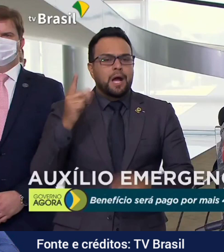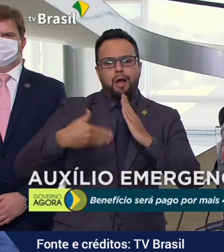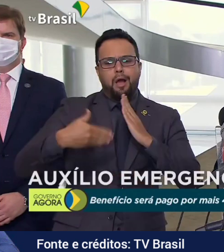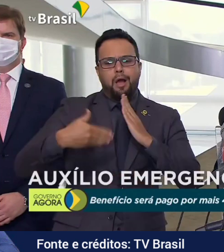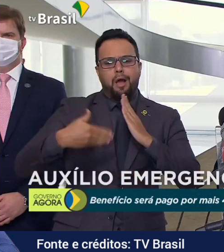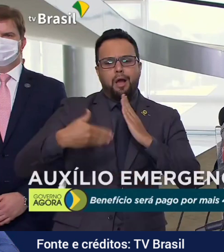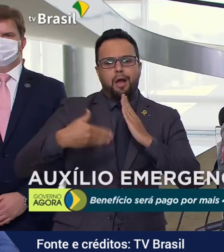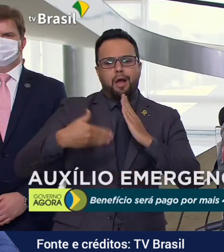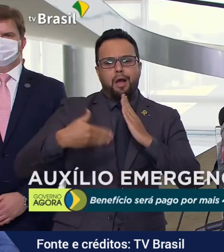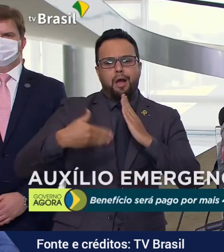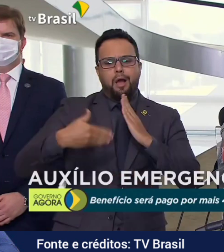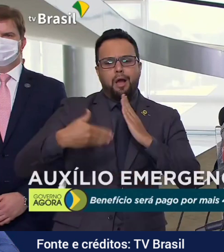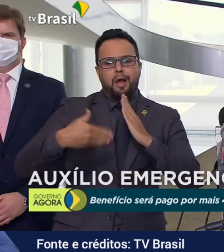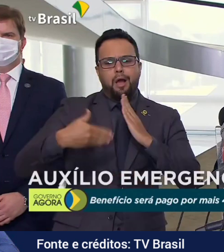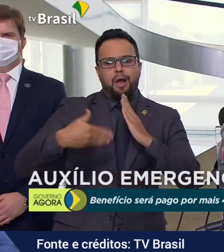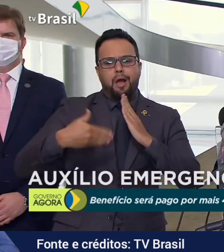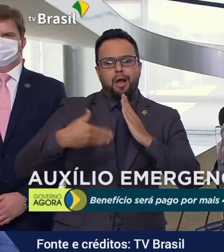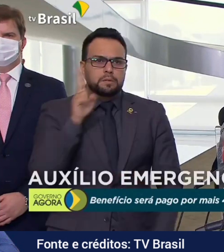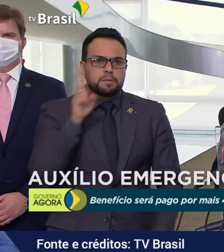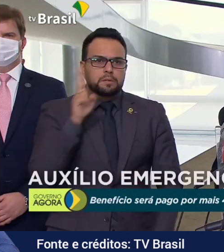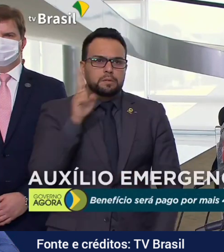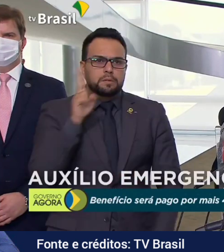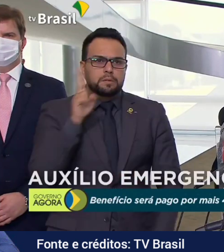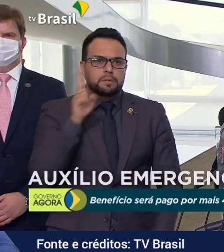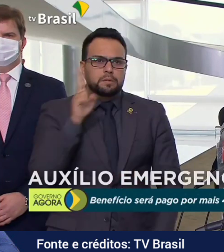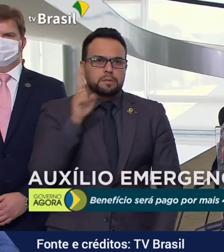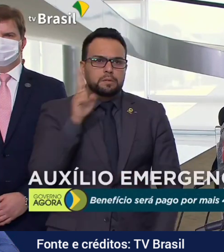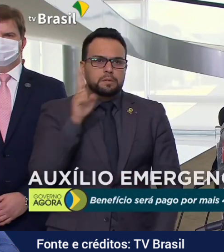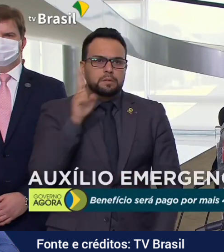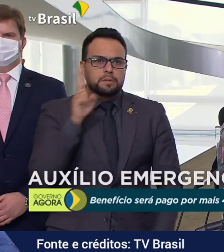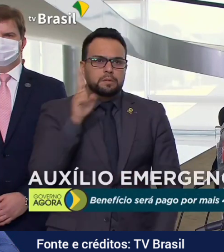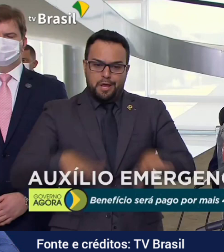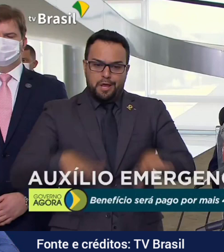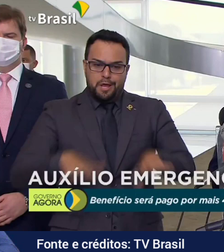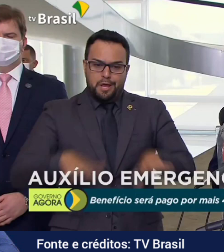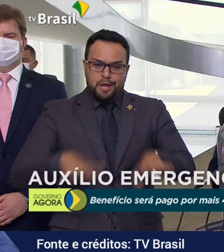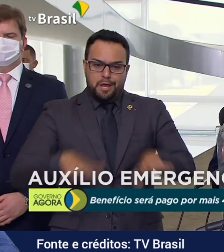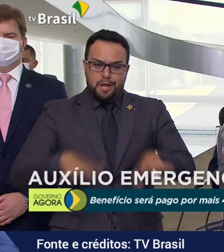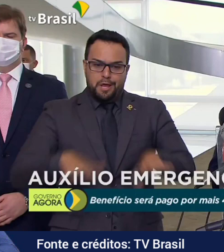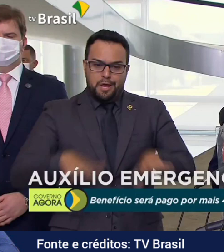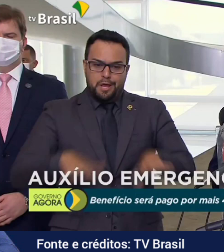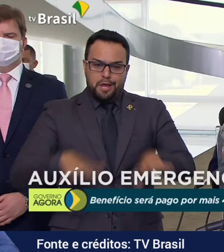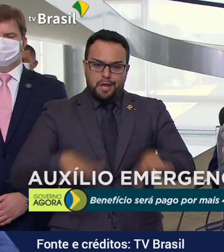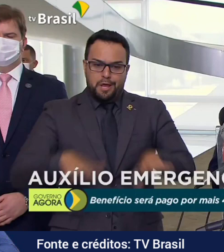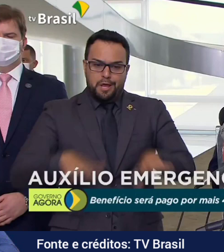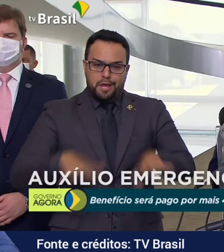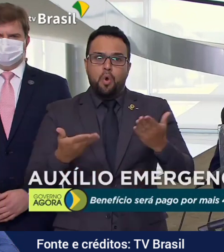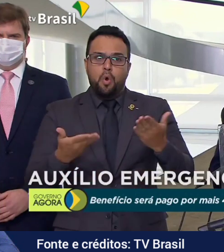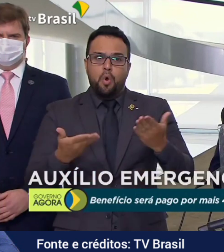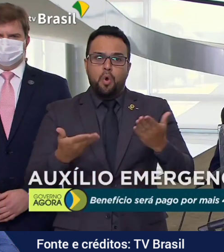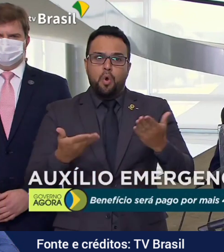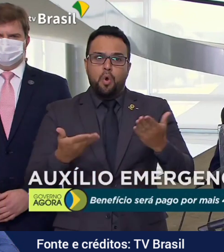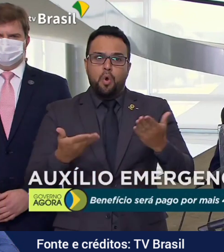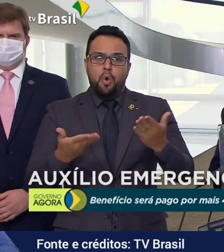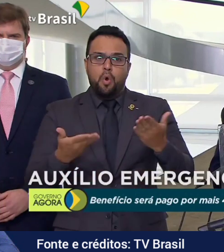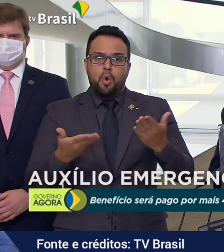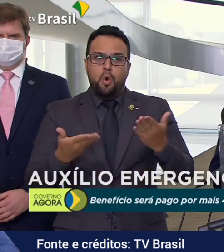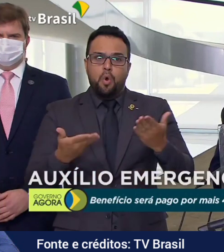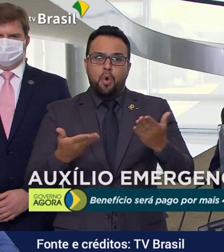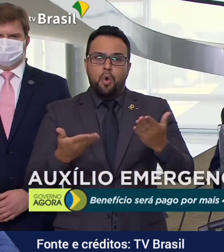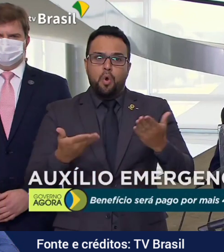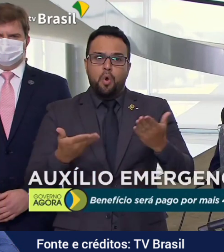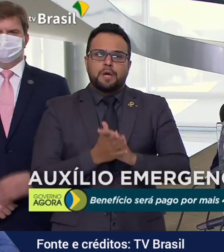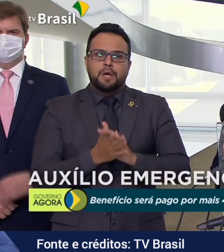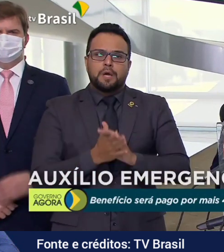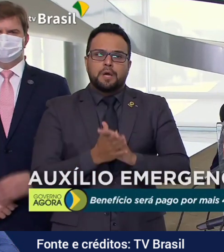população e pode desequilibrar a nossa economia. O apelo que a gente faz aqui é que essa política de